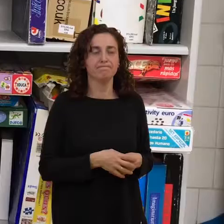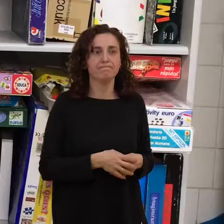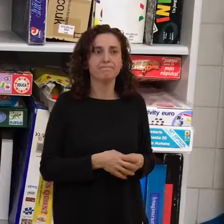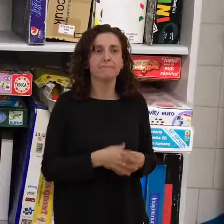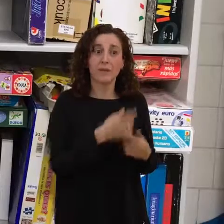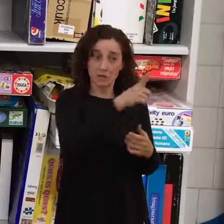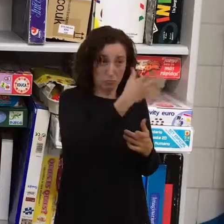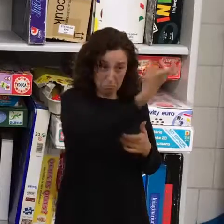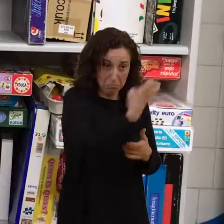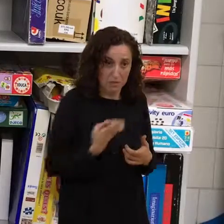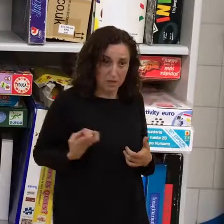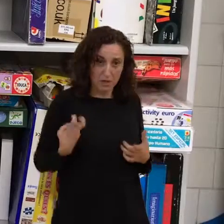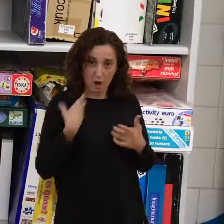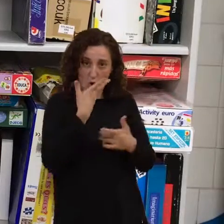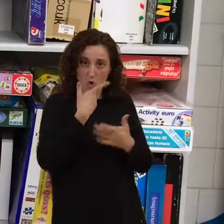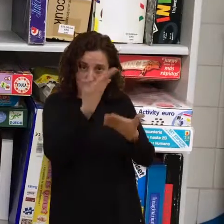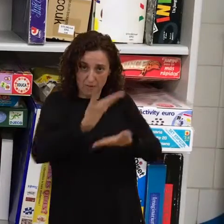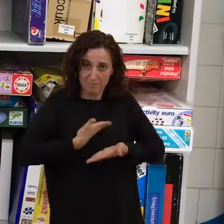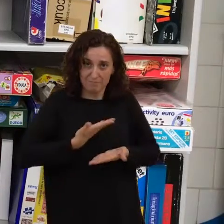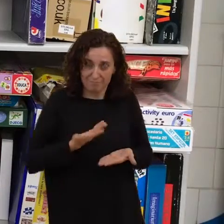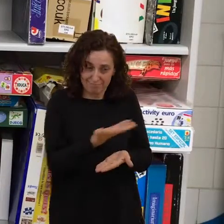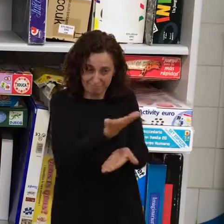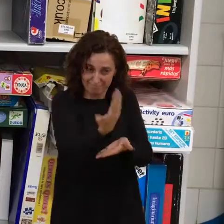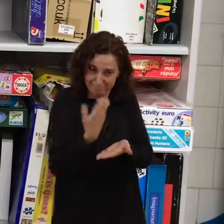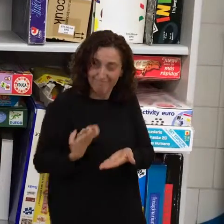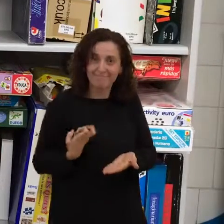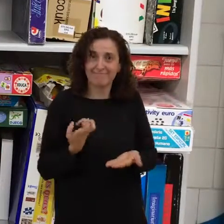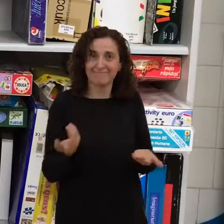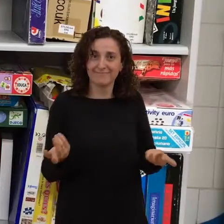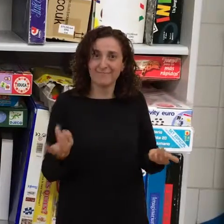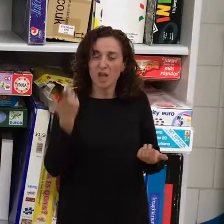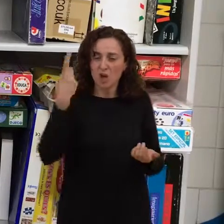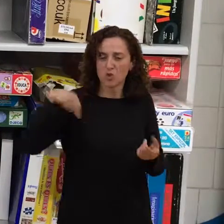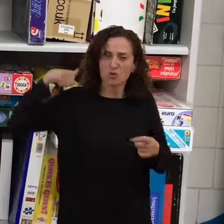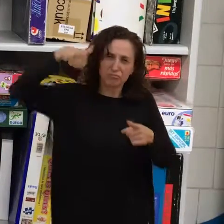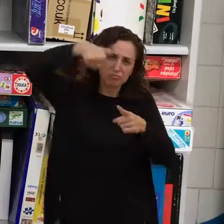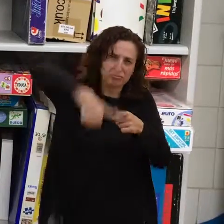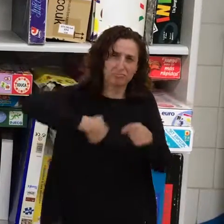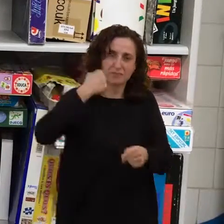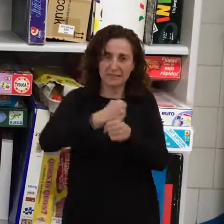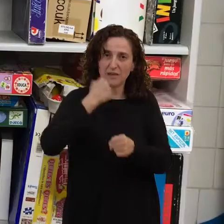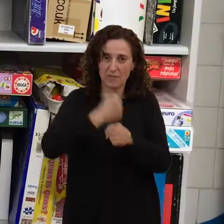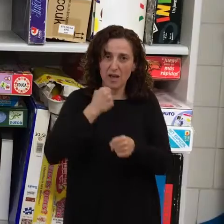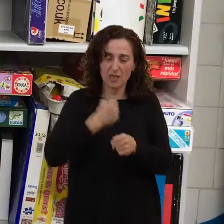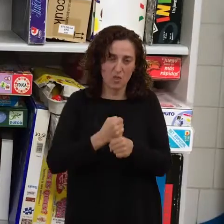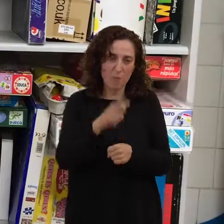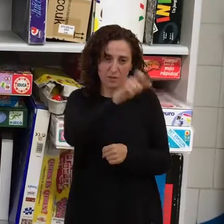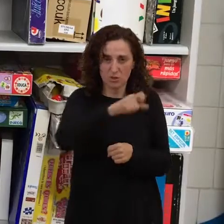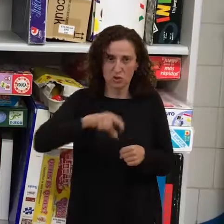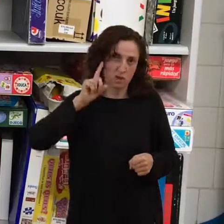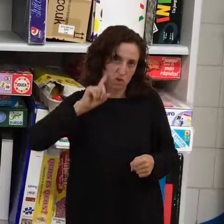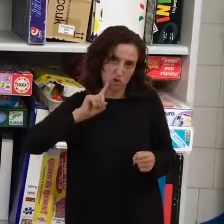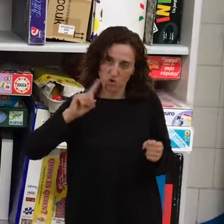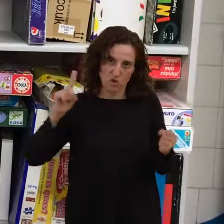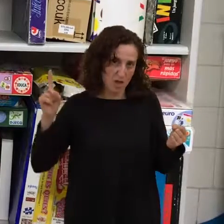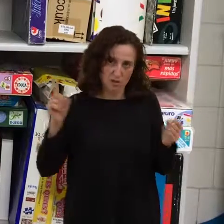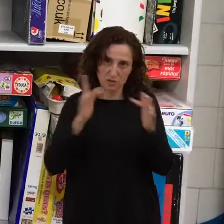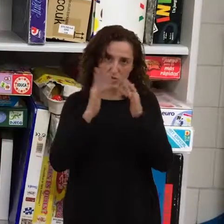Acercada a conocernos, porque llevamos muchos años trabajando con personas sordas, digo personas